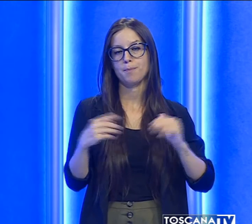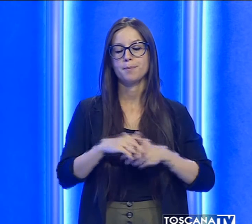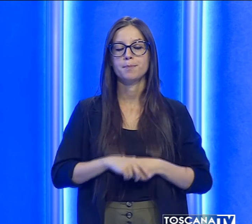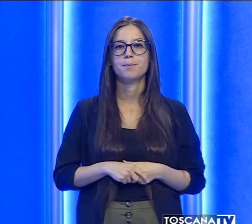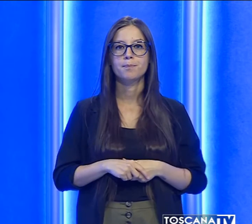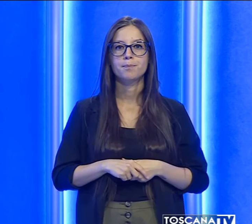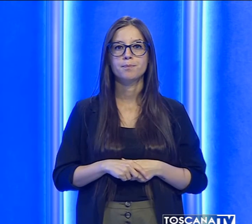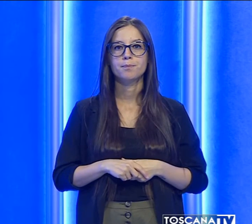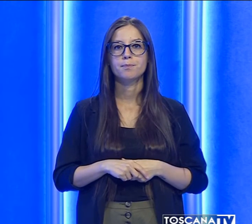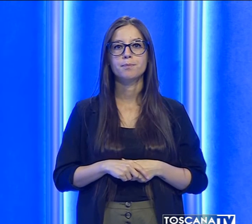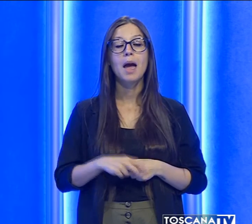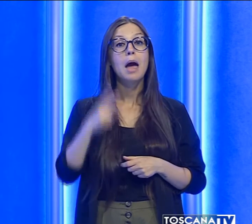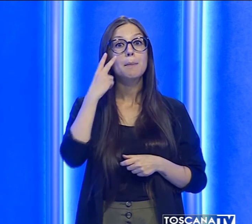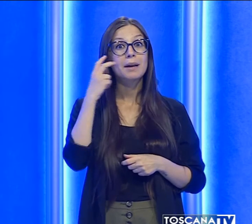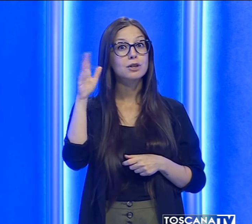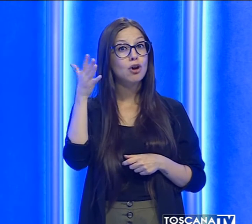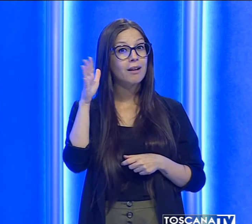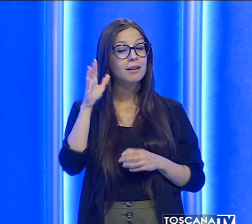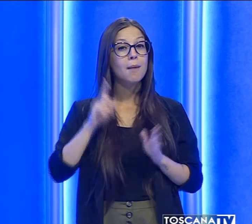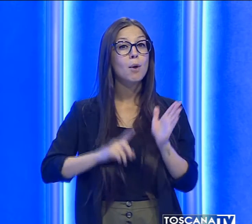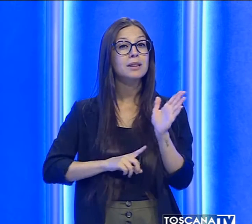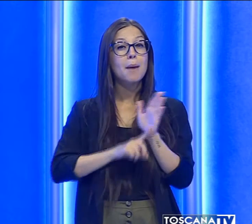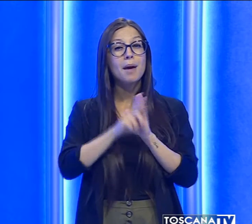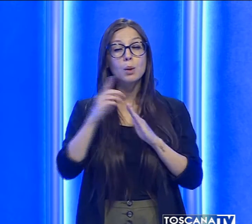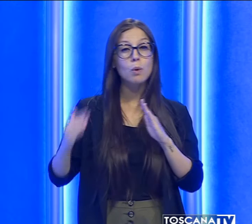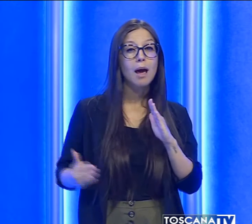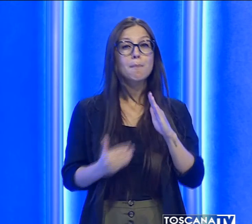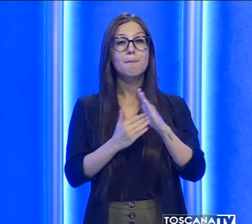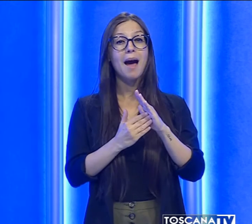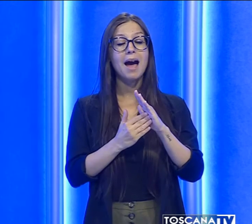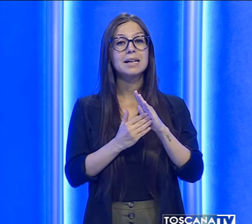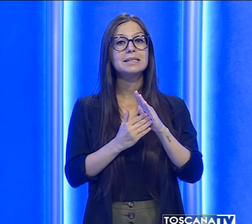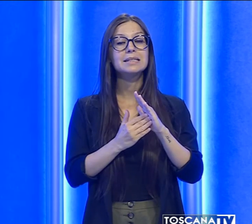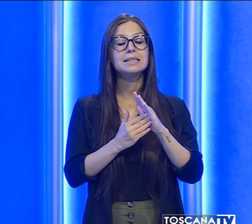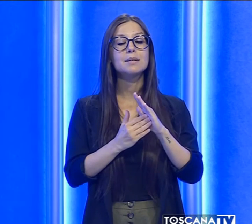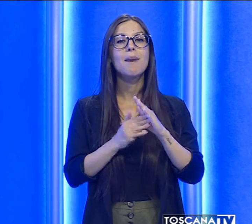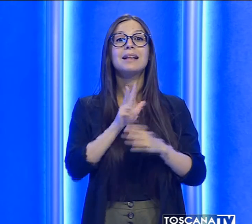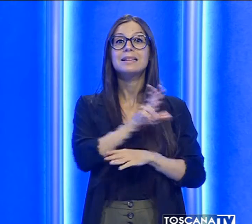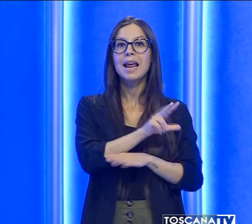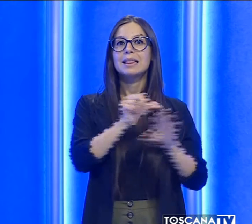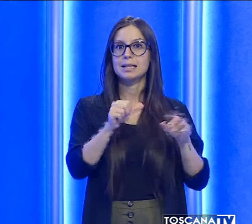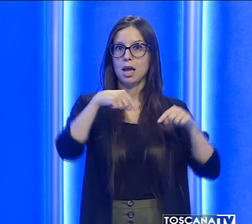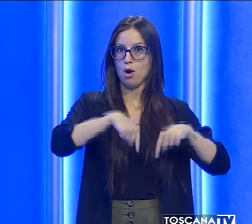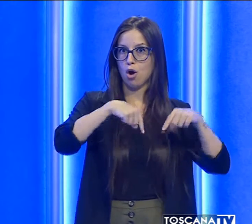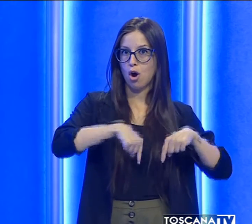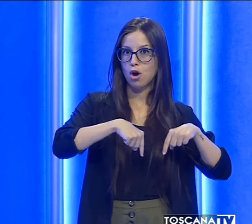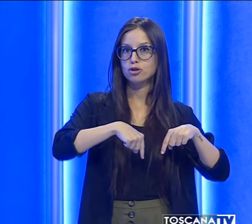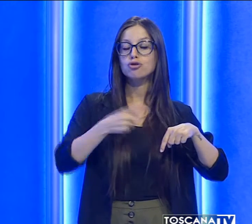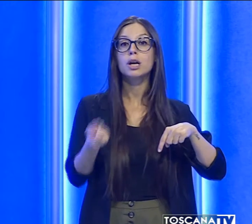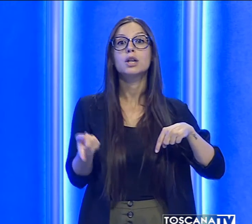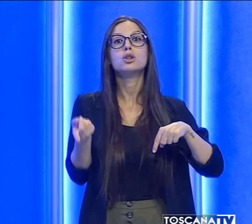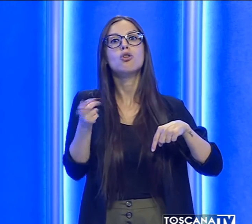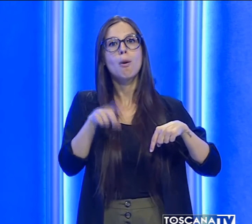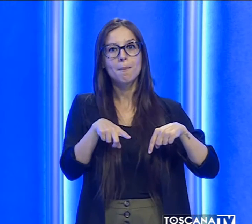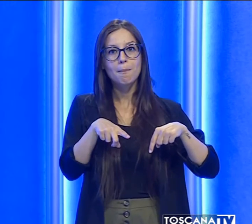Secondo le previsioni la temperatura massima percepita sarà di 36 gradi oggi e domani e 35